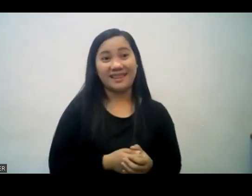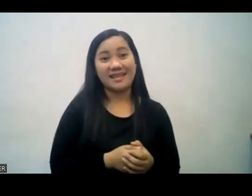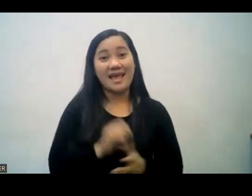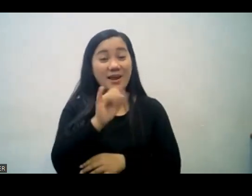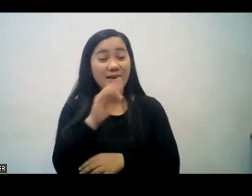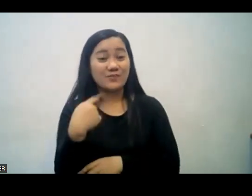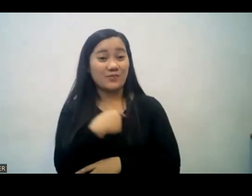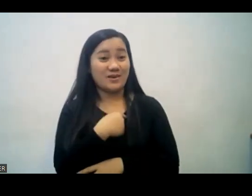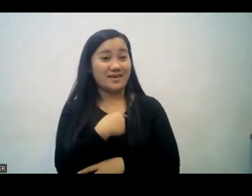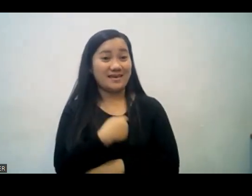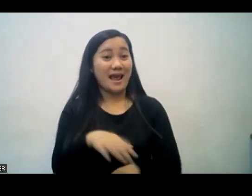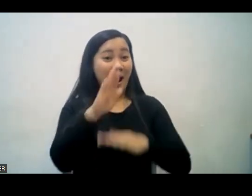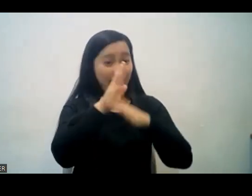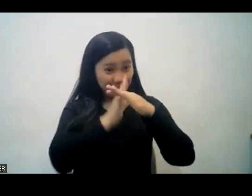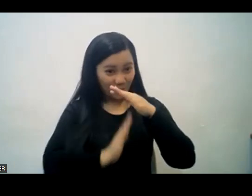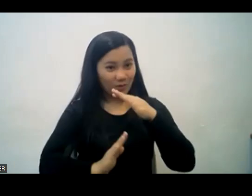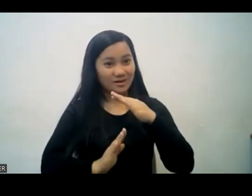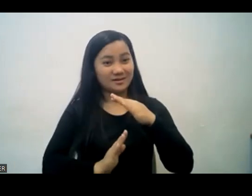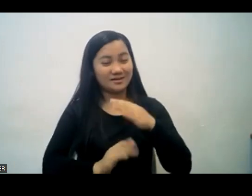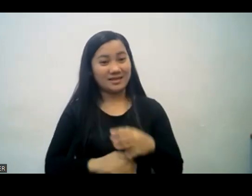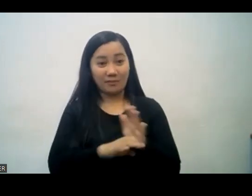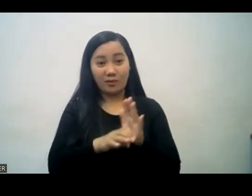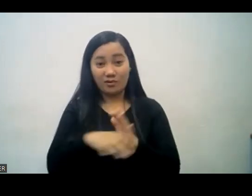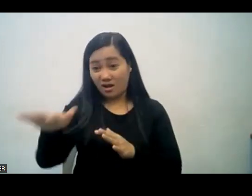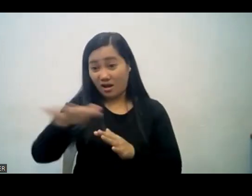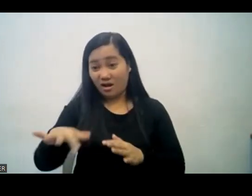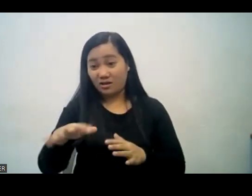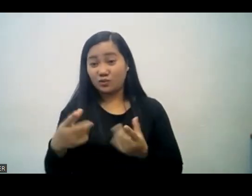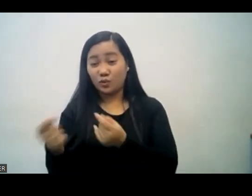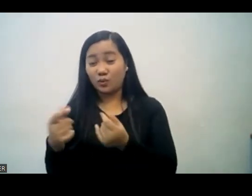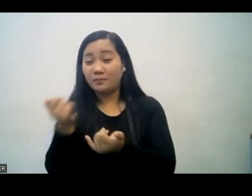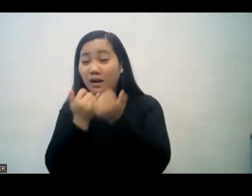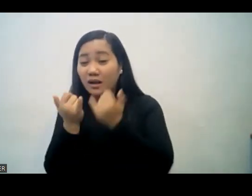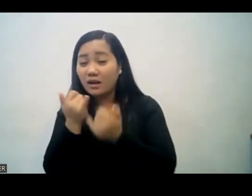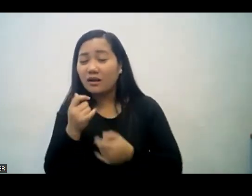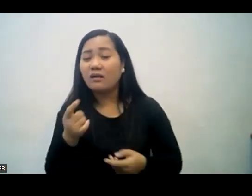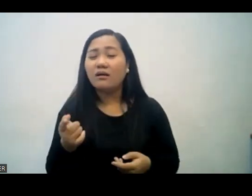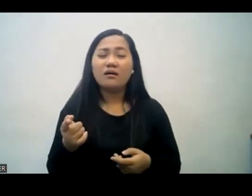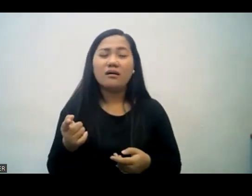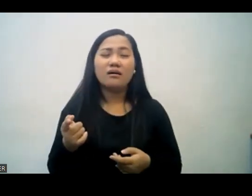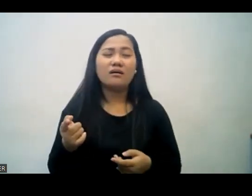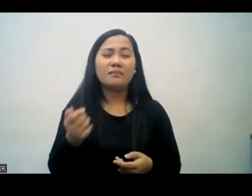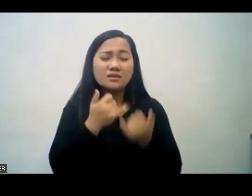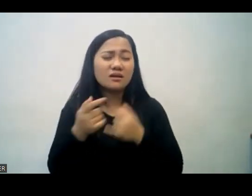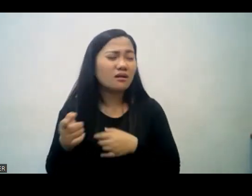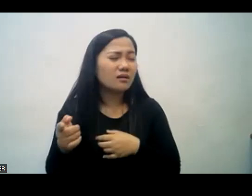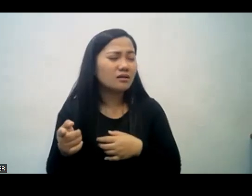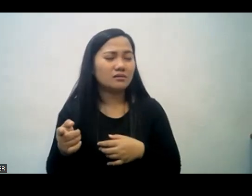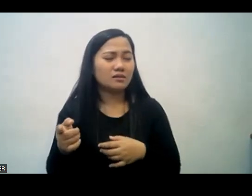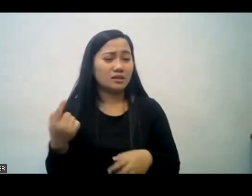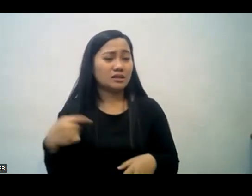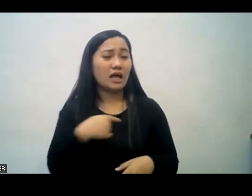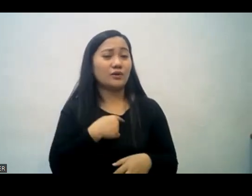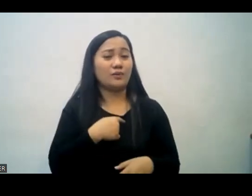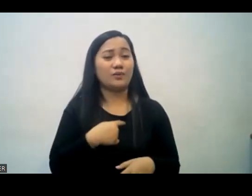even though they make many mistakes we can learn the lesson ah I will not make that